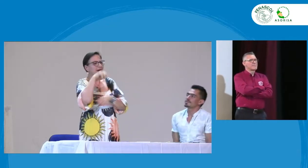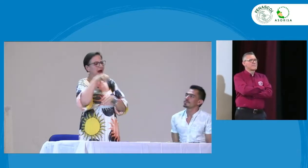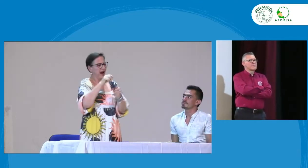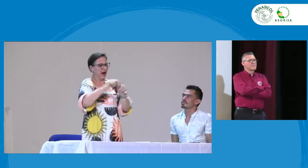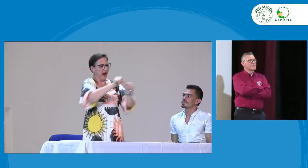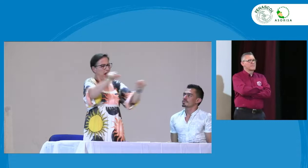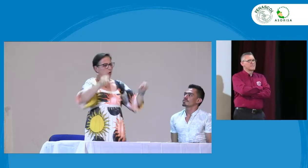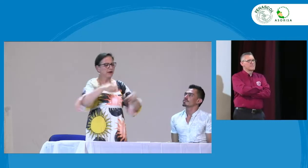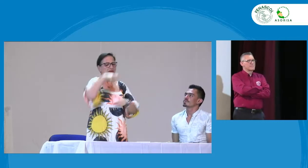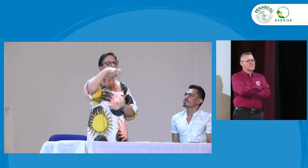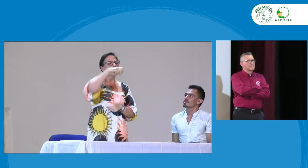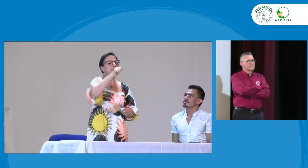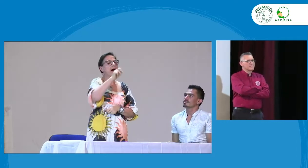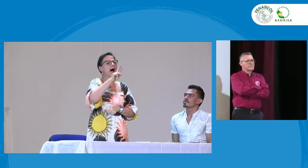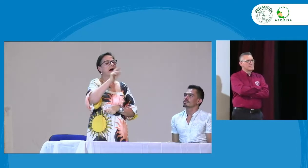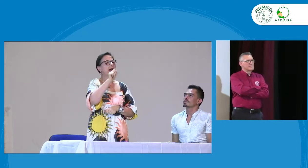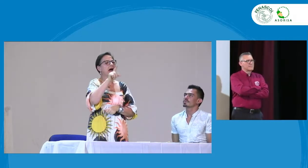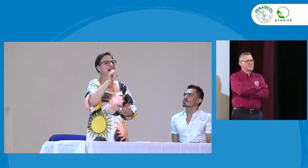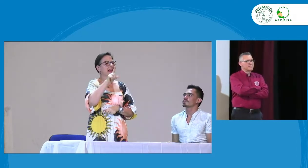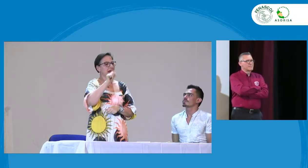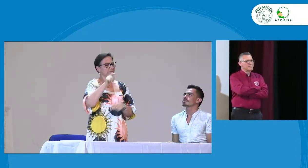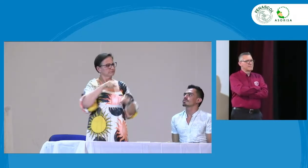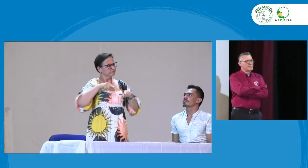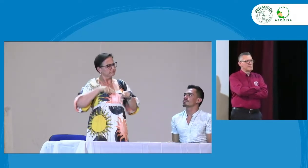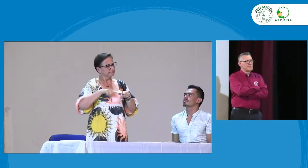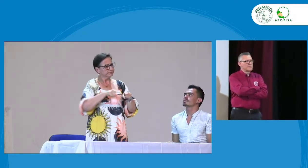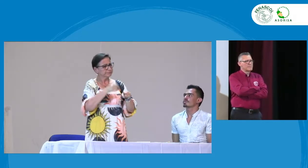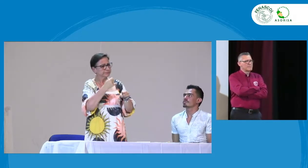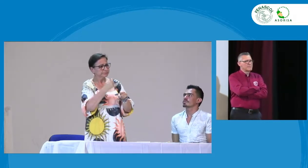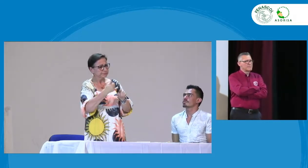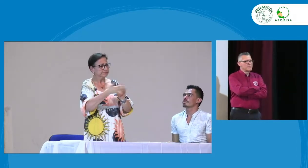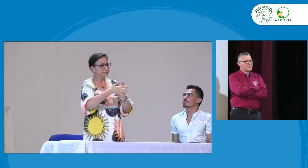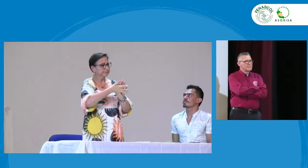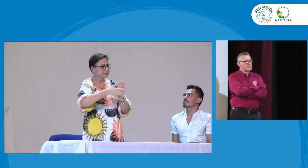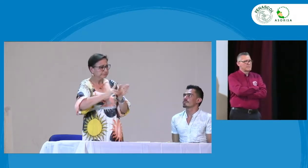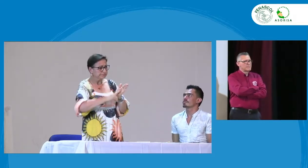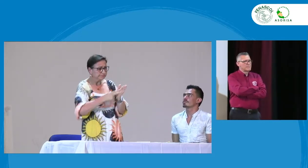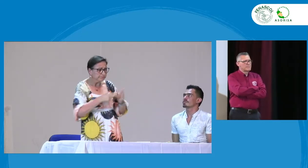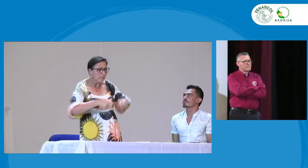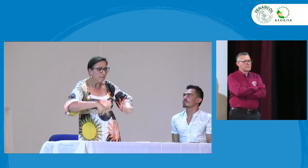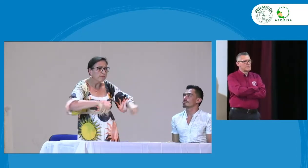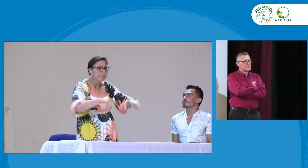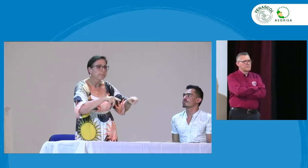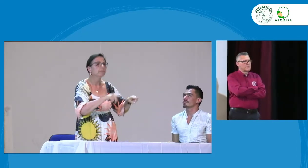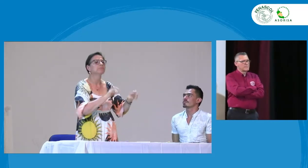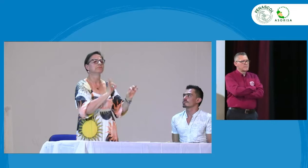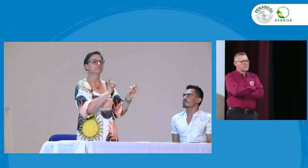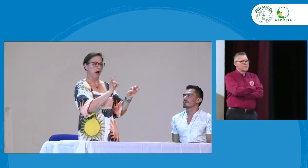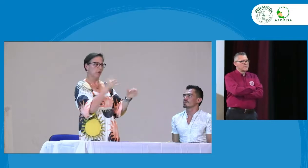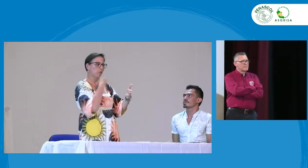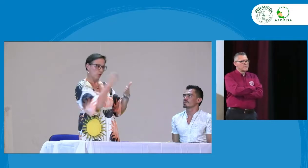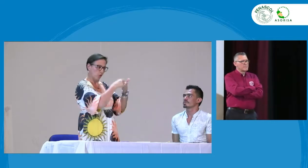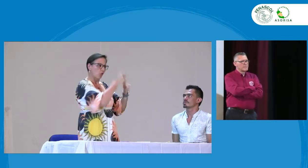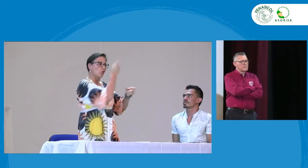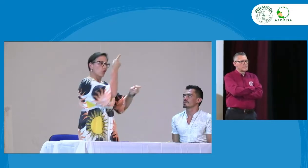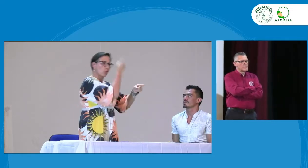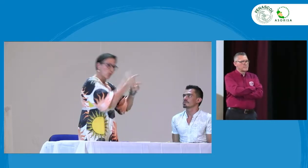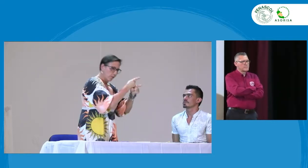Medellín pasa, no sé si en el resto del territorio colombiano, las aulas paralelas se